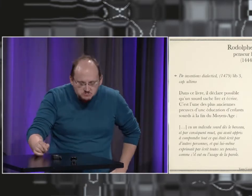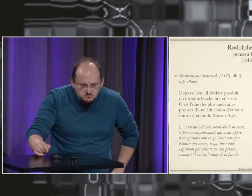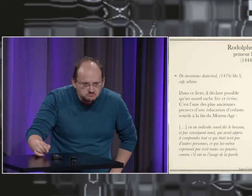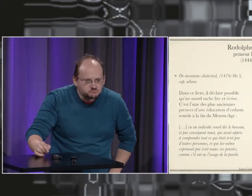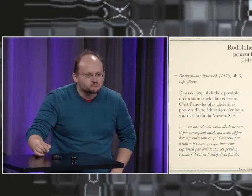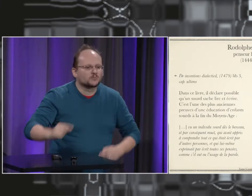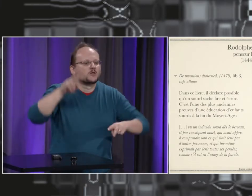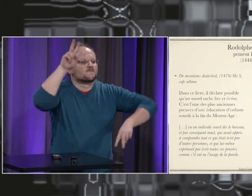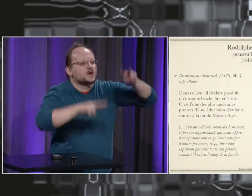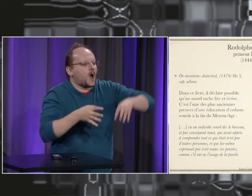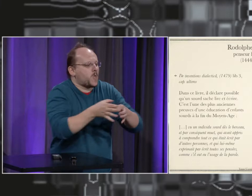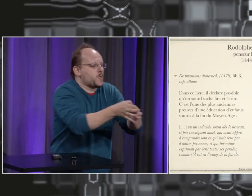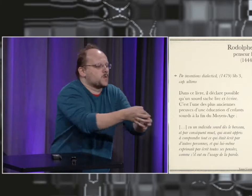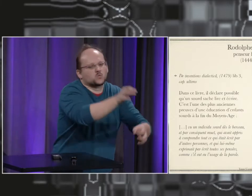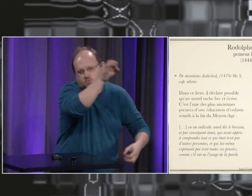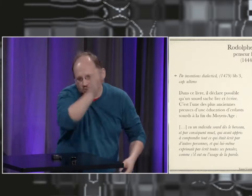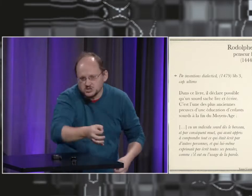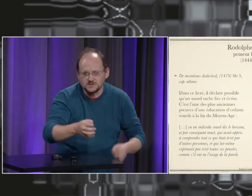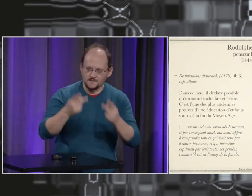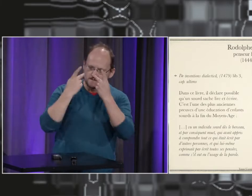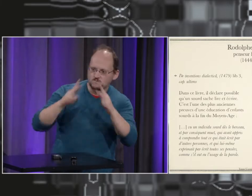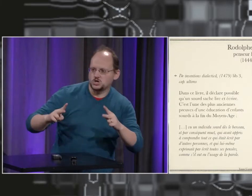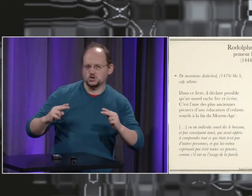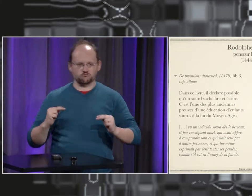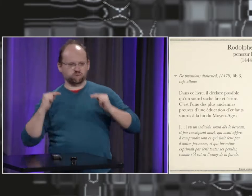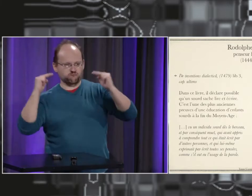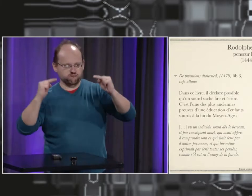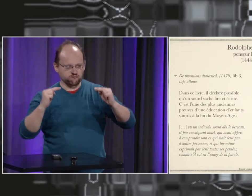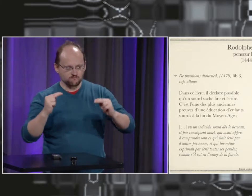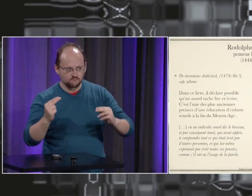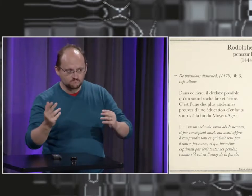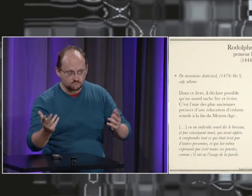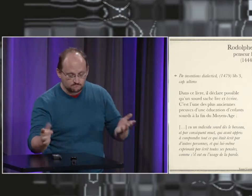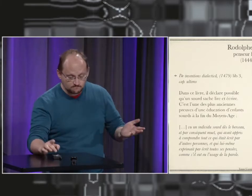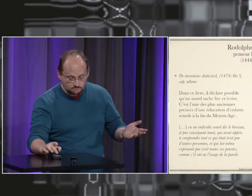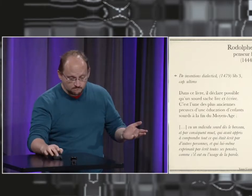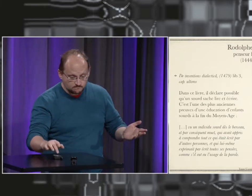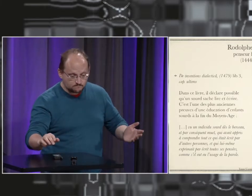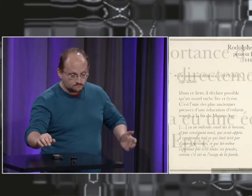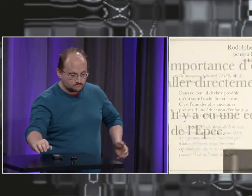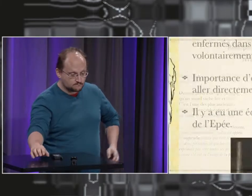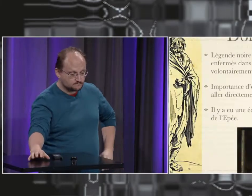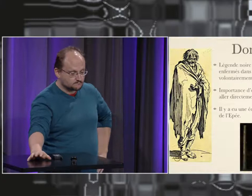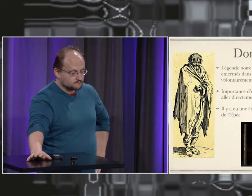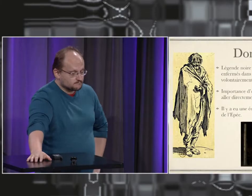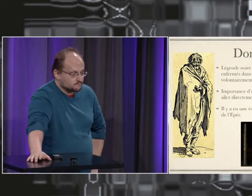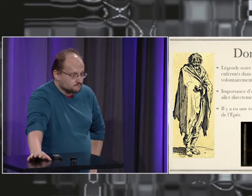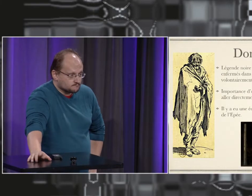étaient-ils vraiment idiots ? Peut-être dans certains petits villages reculés, mais lorsqu'ils vivaient en ville, dans les plus grandes